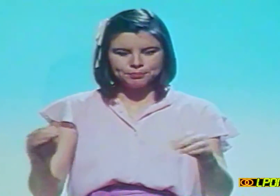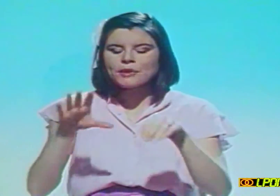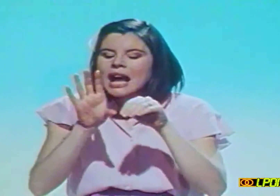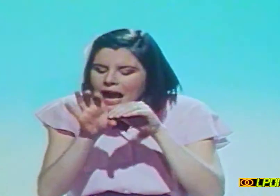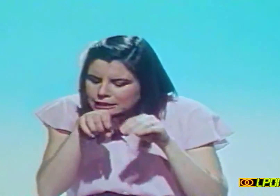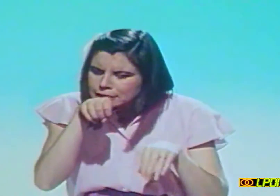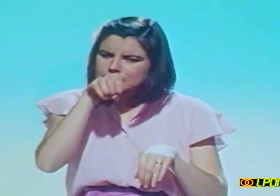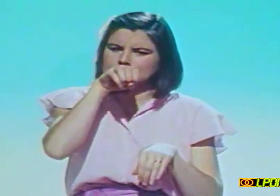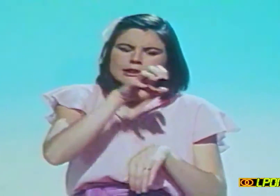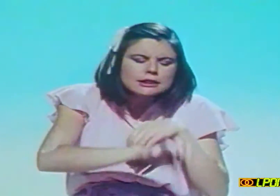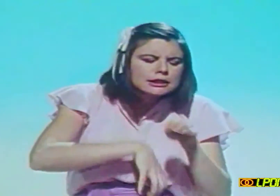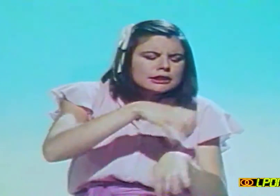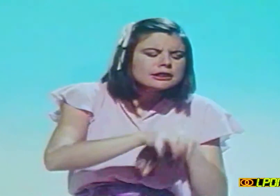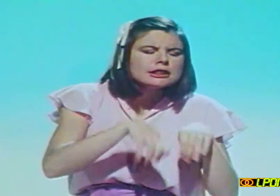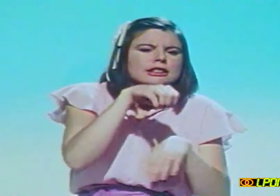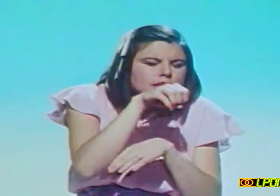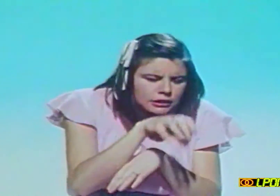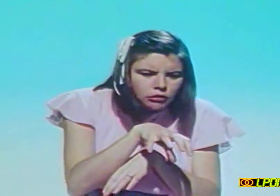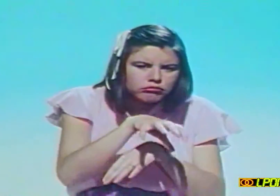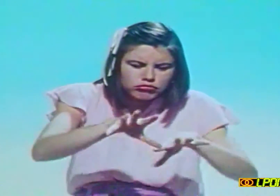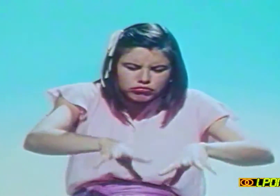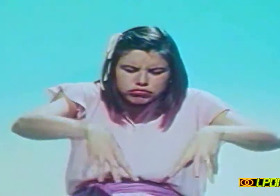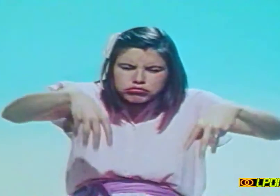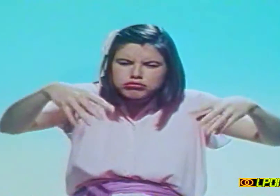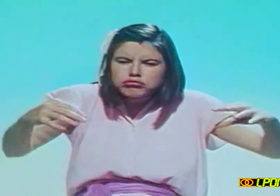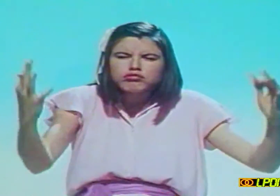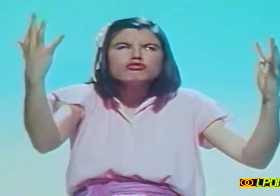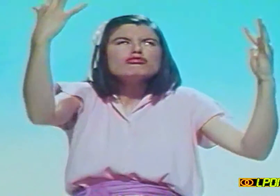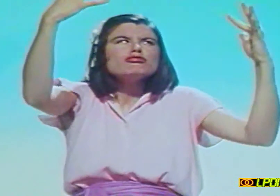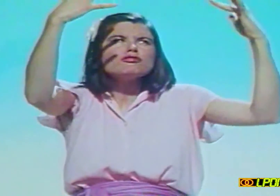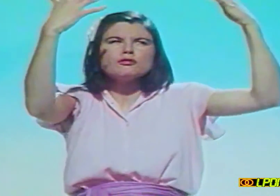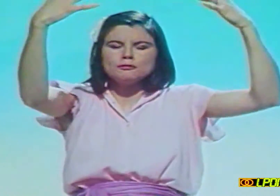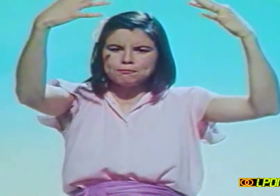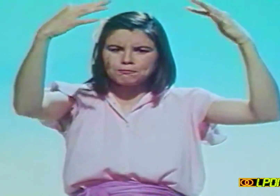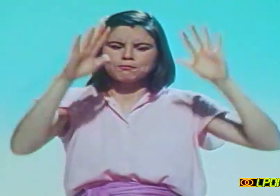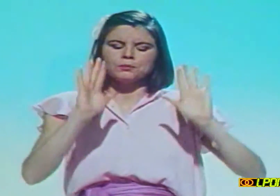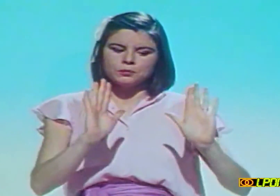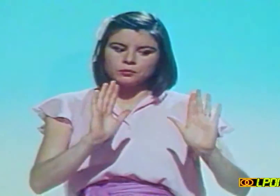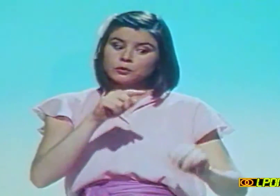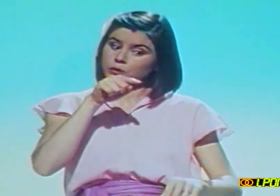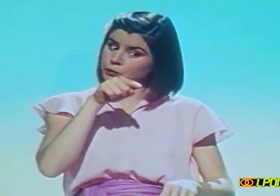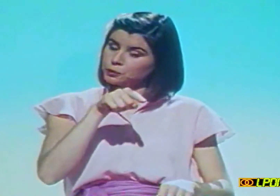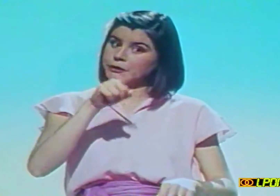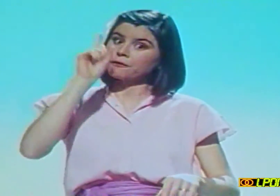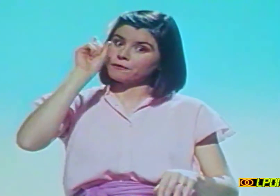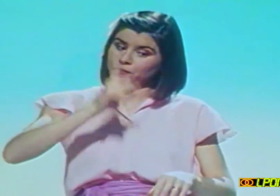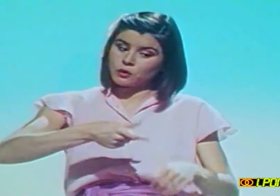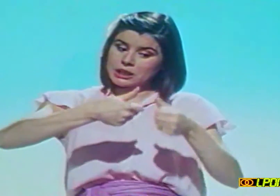rester là